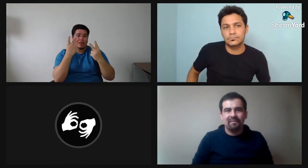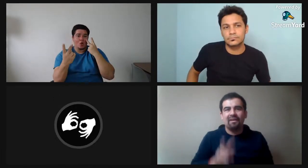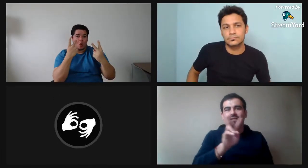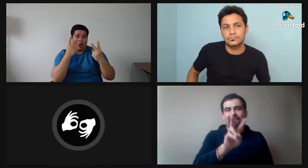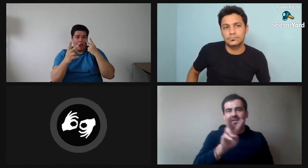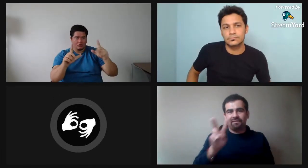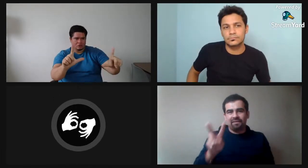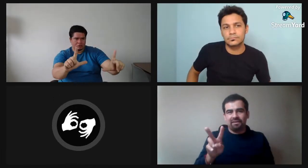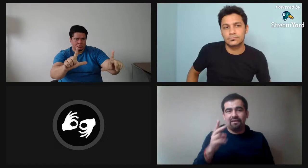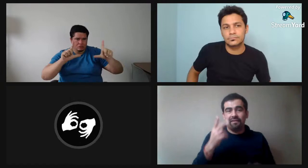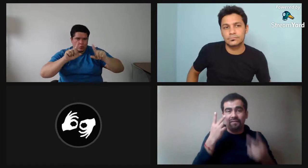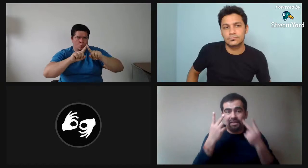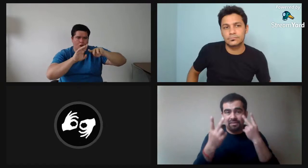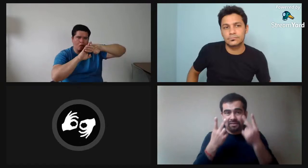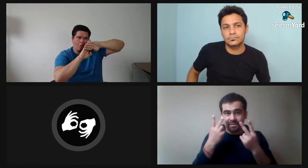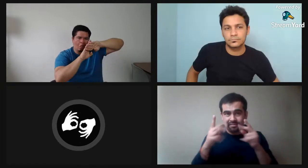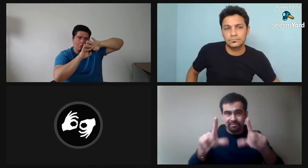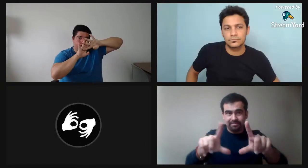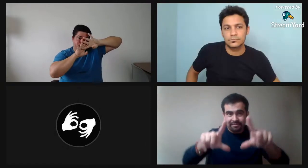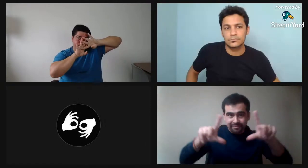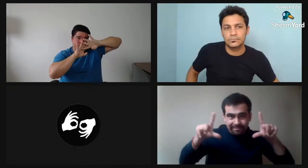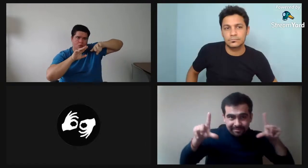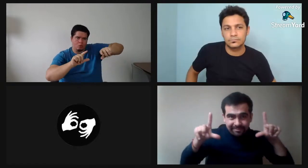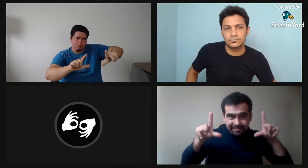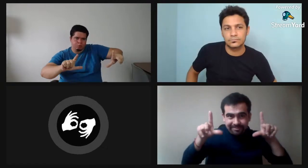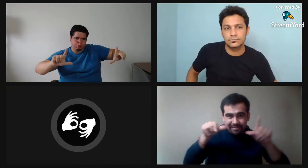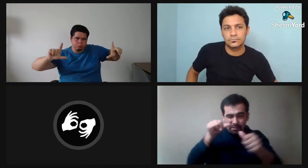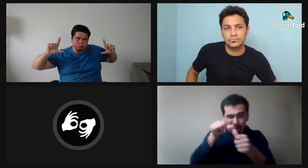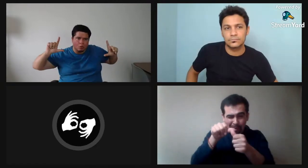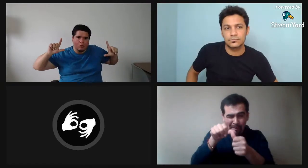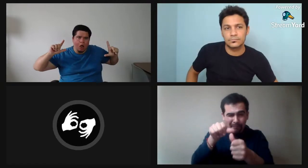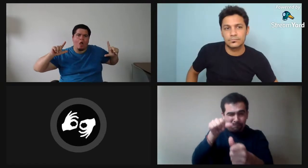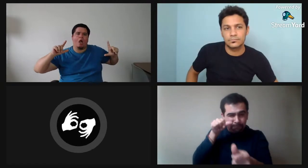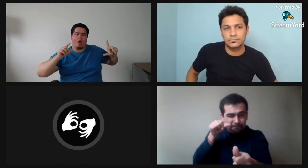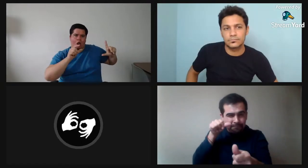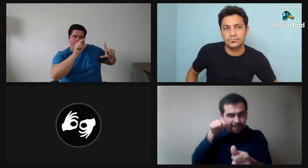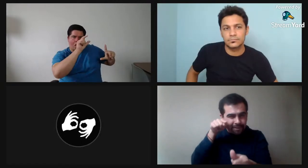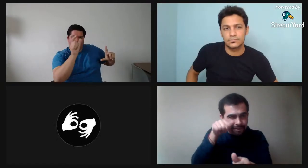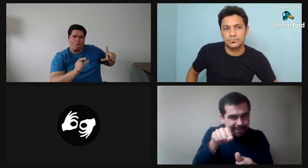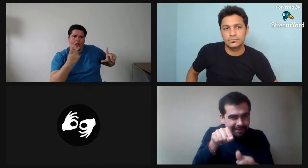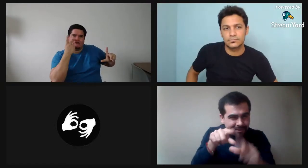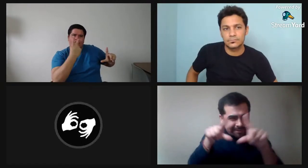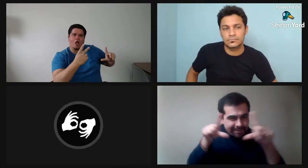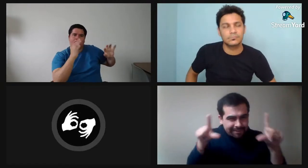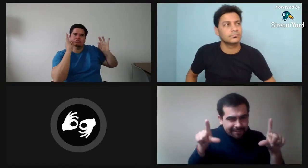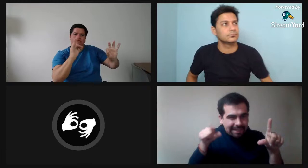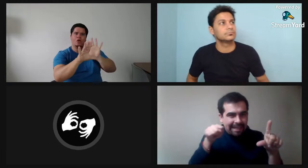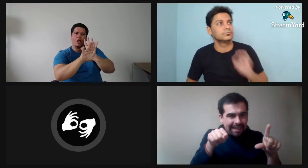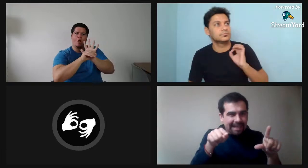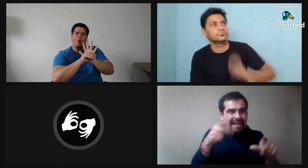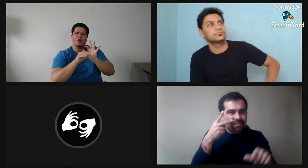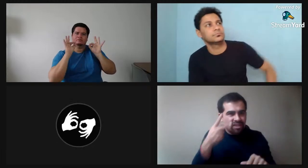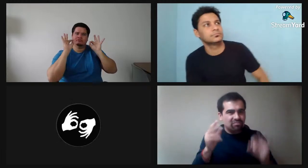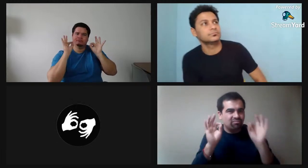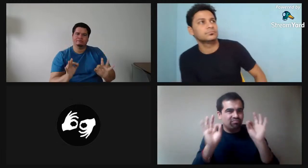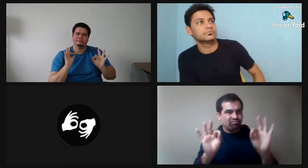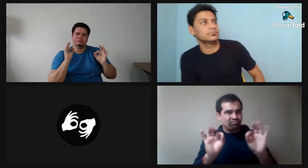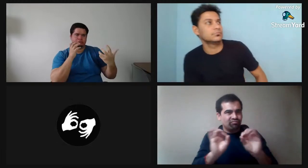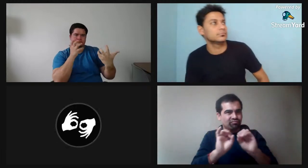de sus alas. De las antenas que tiene. Y si es. Ocupando el. La